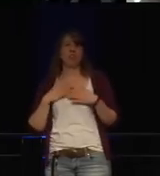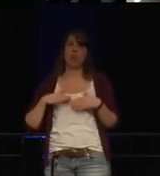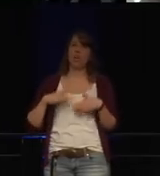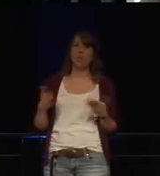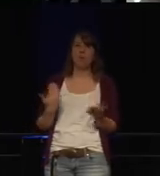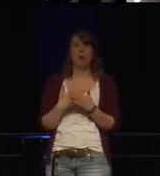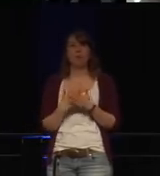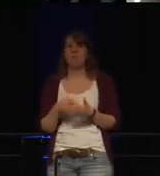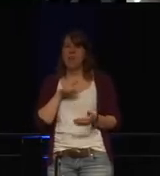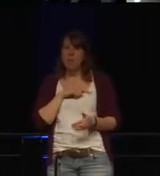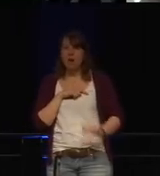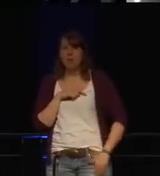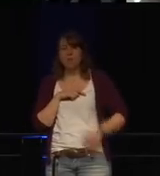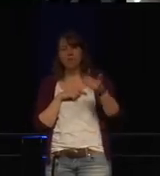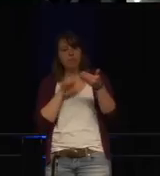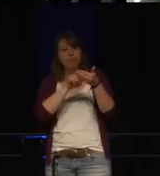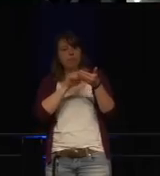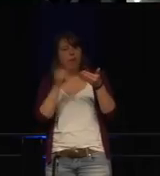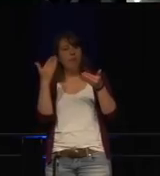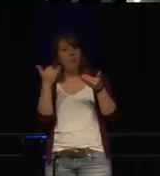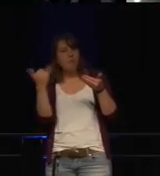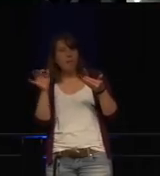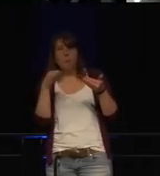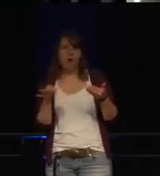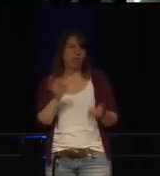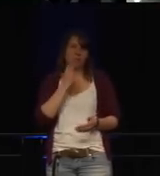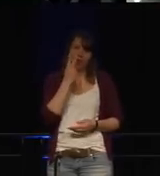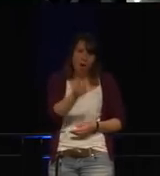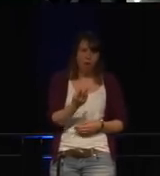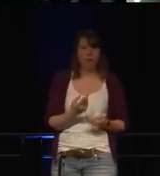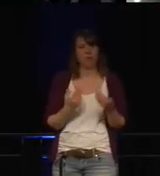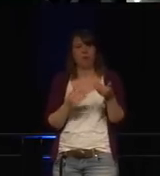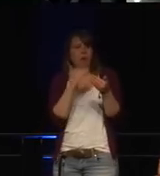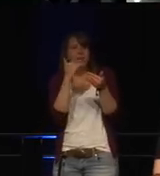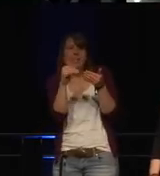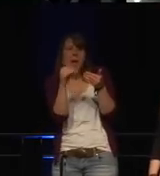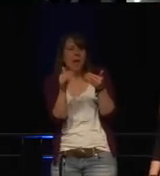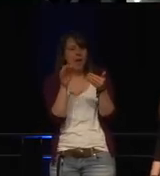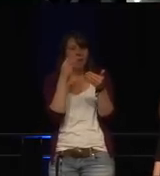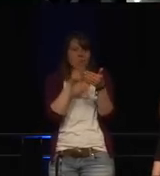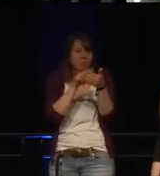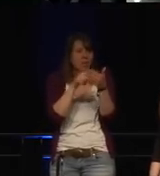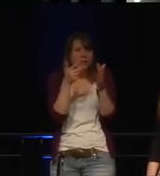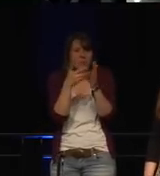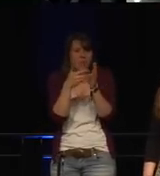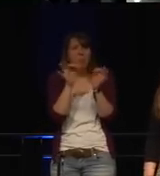weil man nicht die Wetterinformationen nachschlagen muss. Man muss nicht die E-Mails lesen.